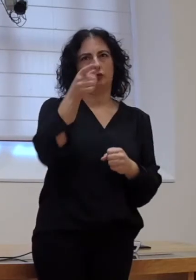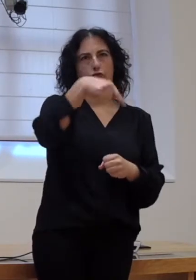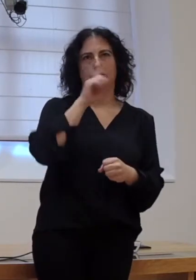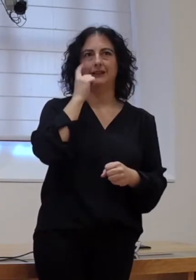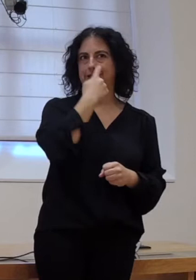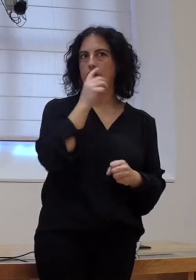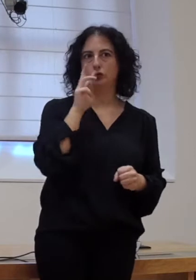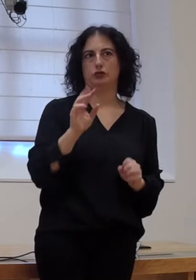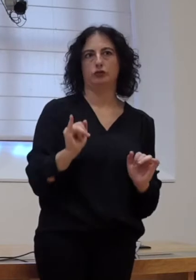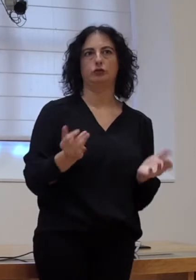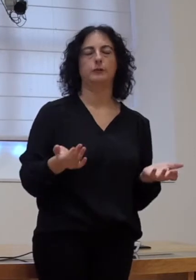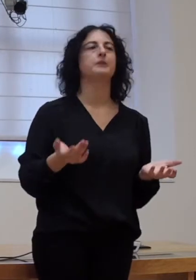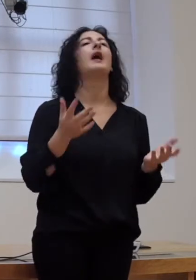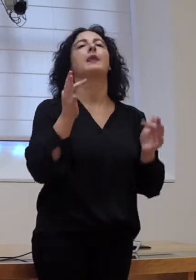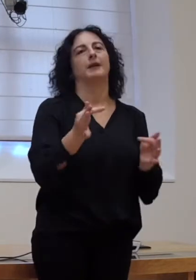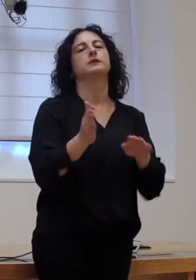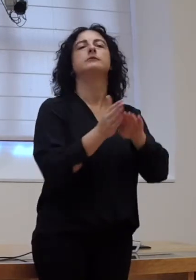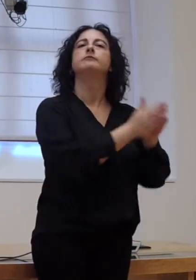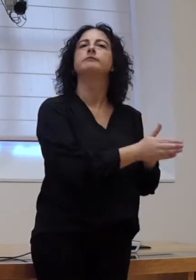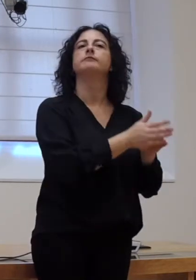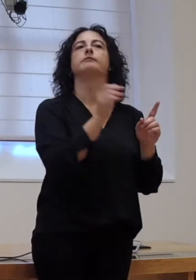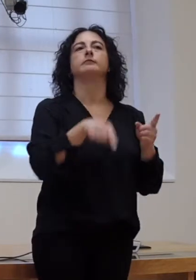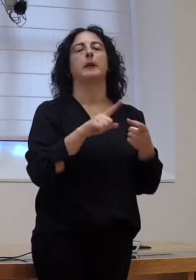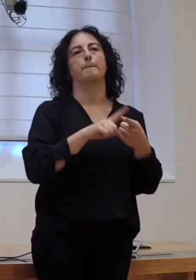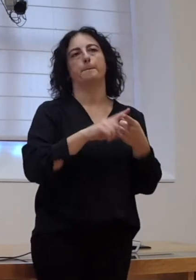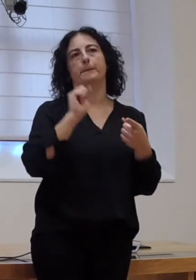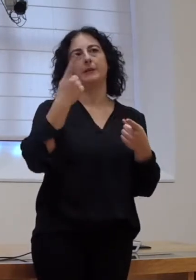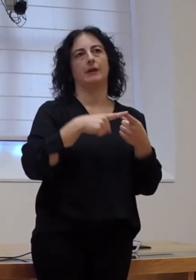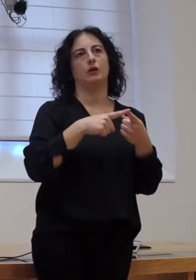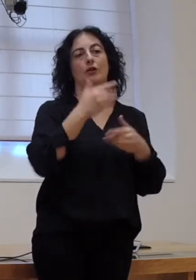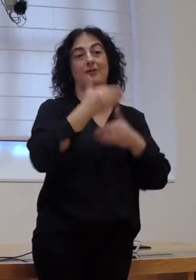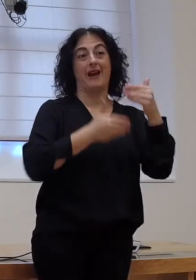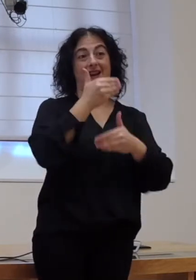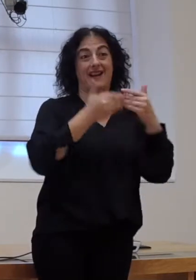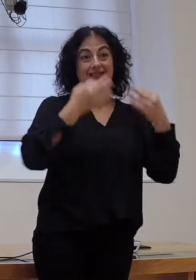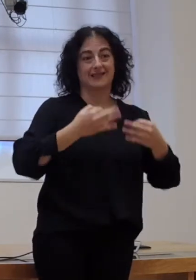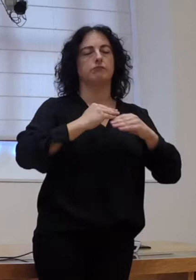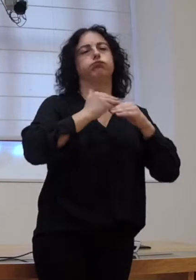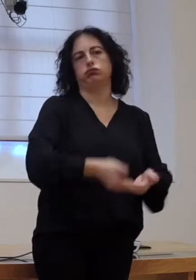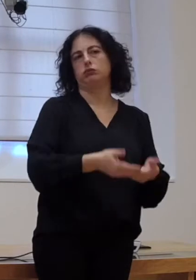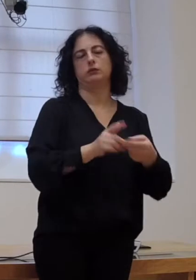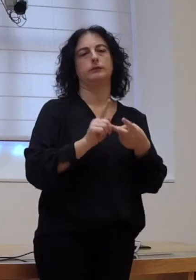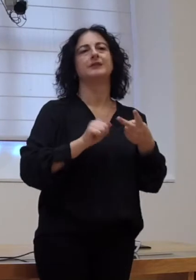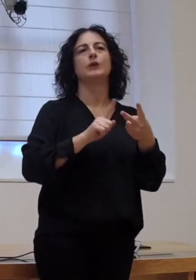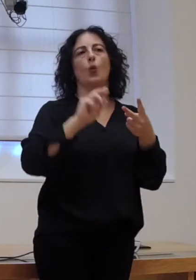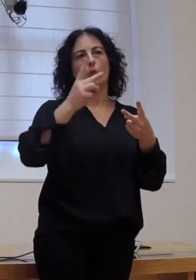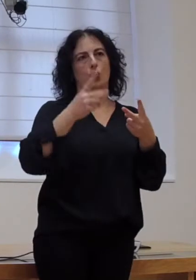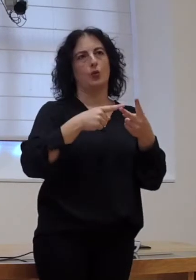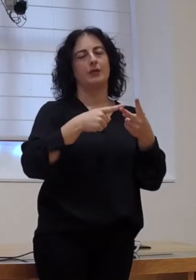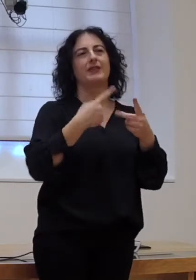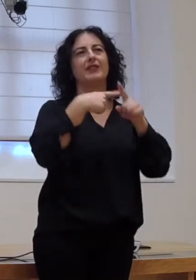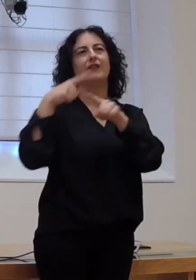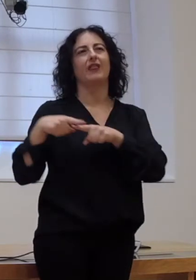disso máis aladiso consiste primero a eliminación física desas barreiras en segundo lugar a eliminación das